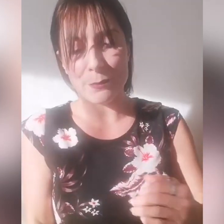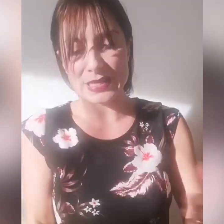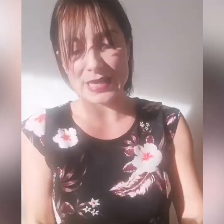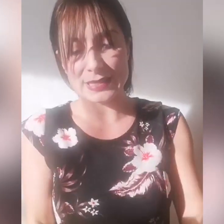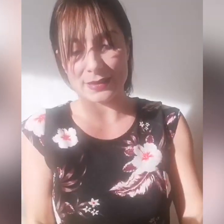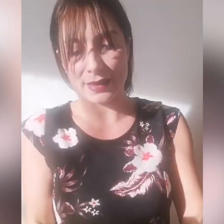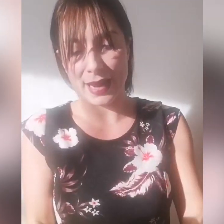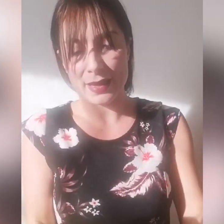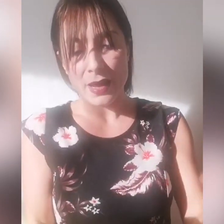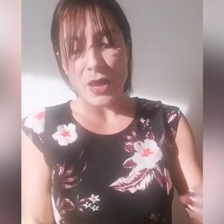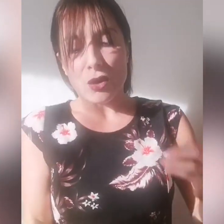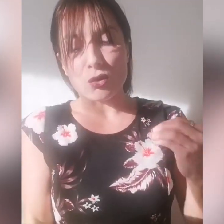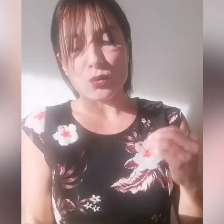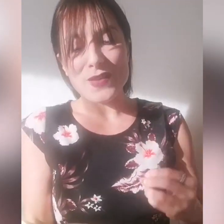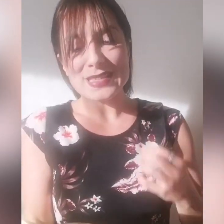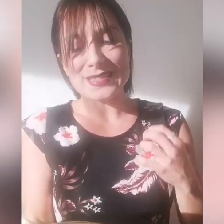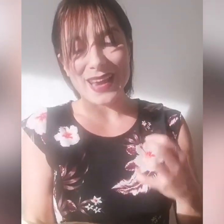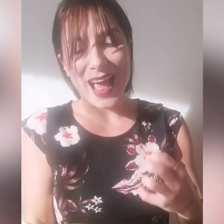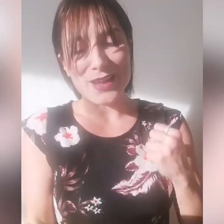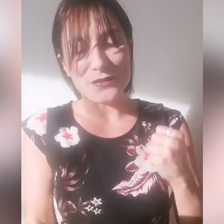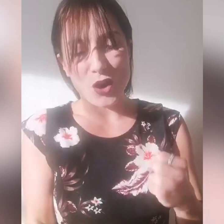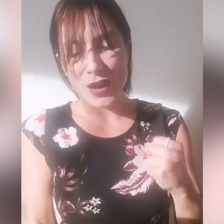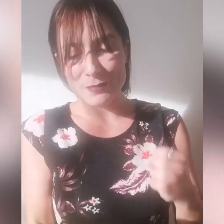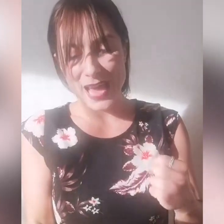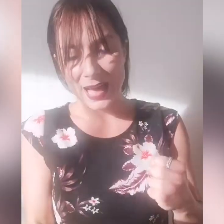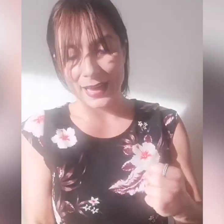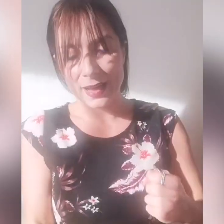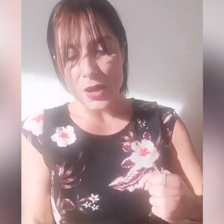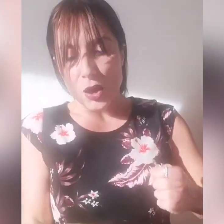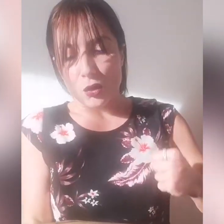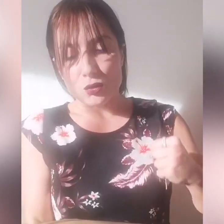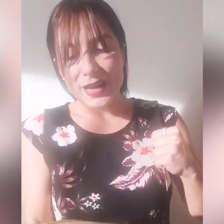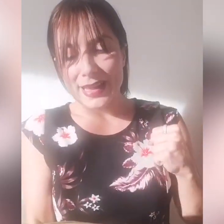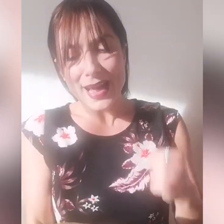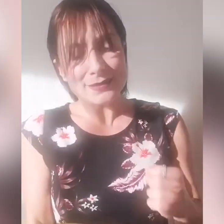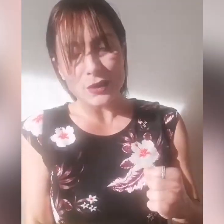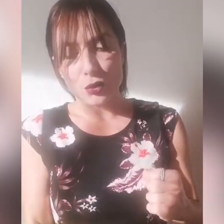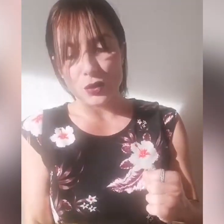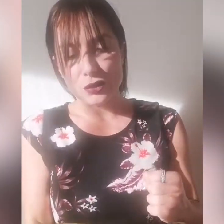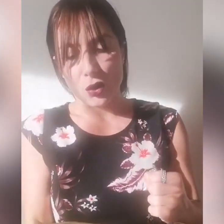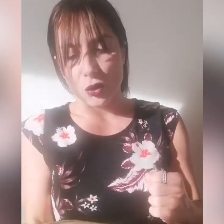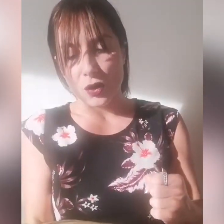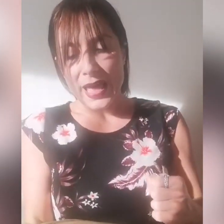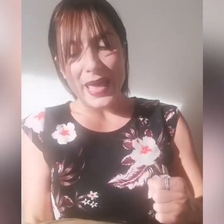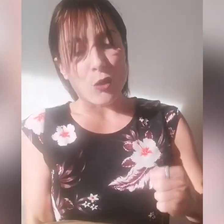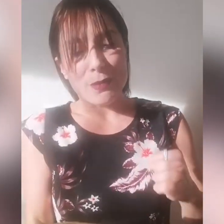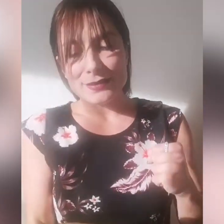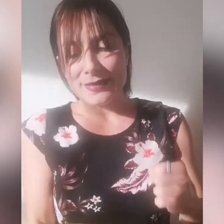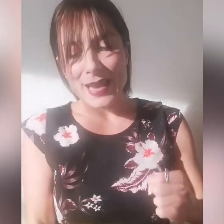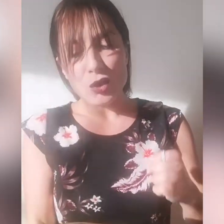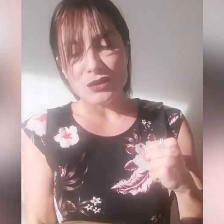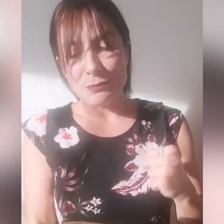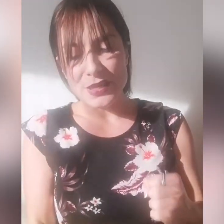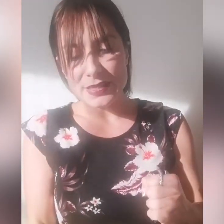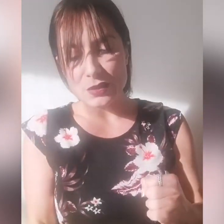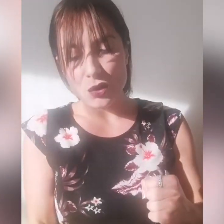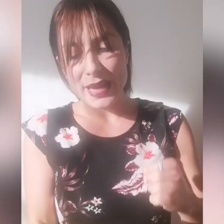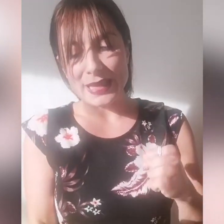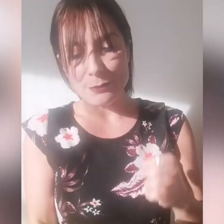presenza del re con una veste reale viola e bianca, con una grande corona d'oro e un mantello di bisso e di